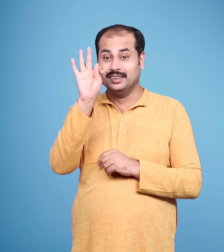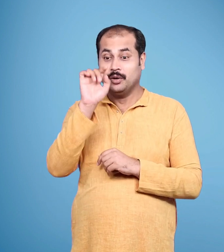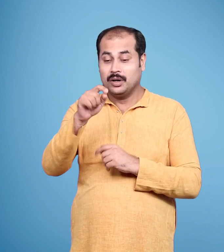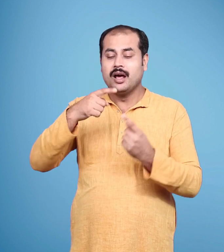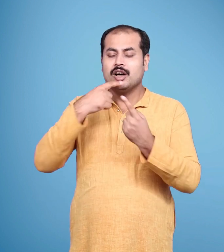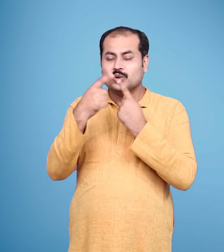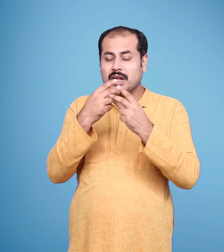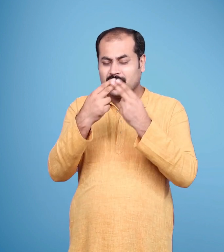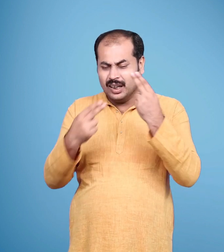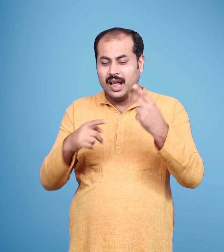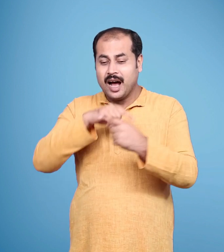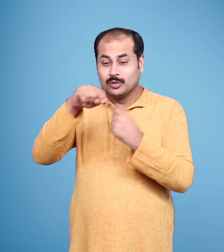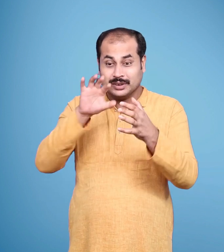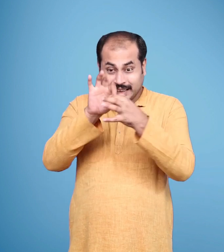तुम्हारे लिए कुछ नहीं कहा